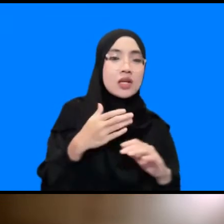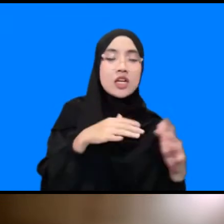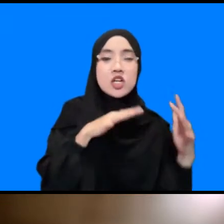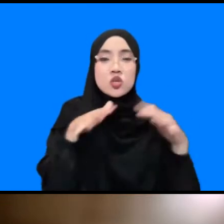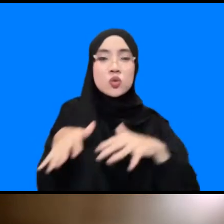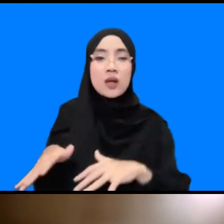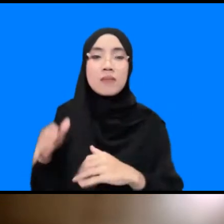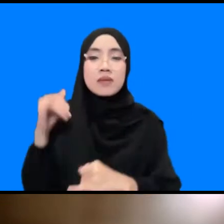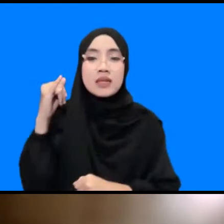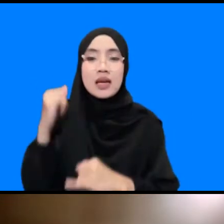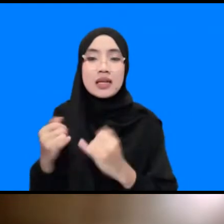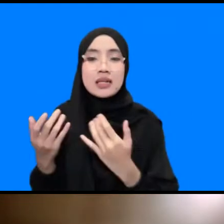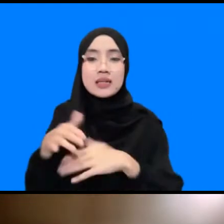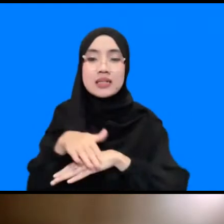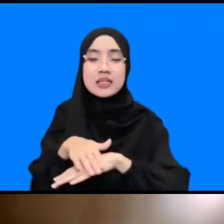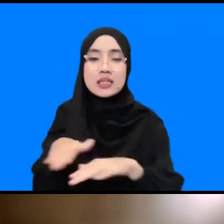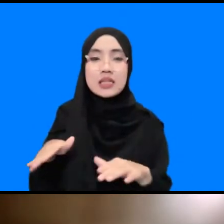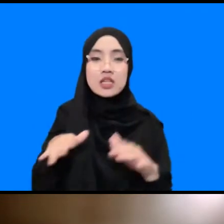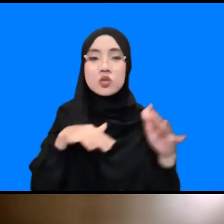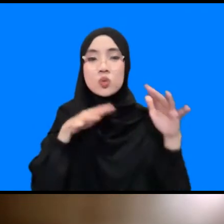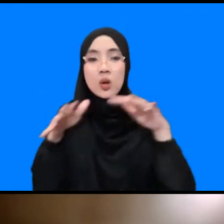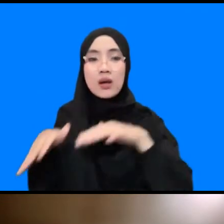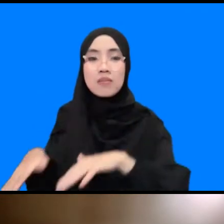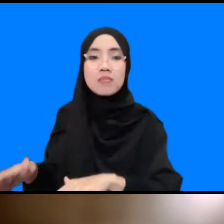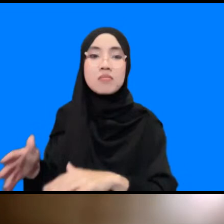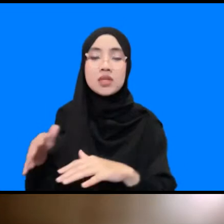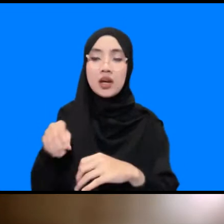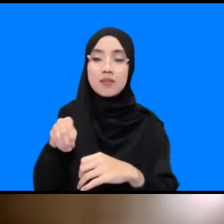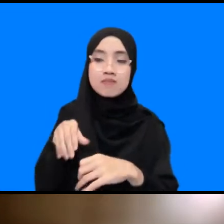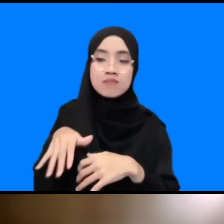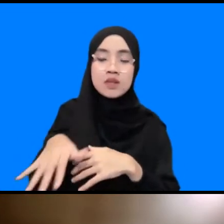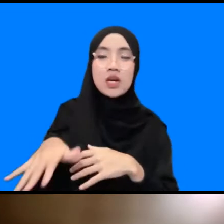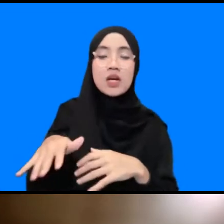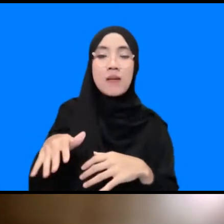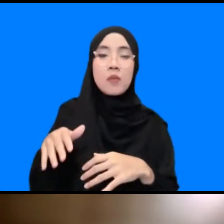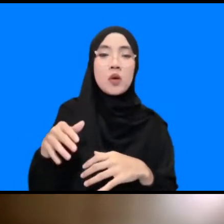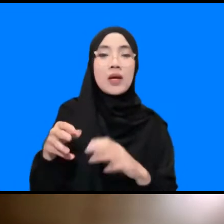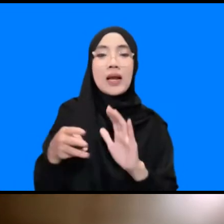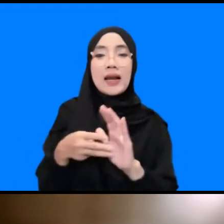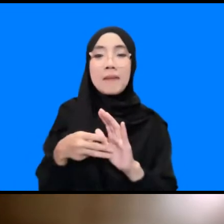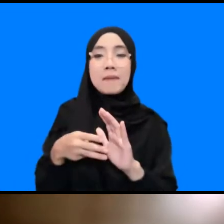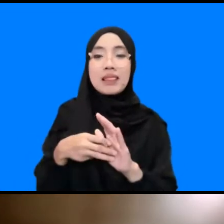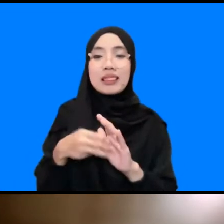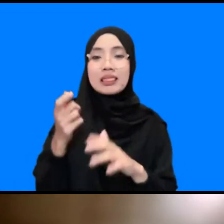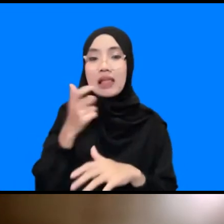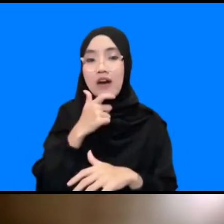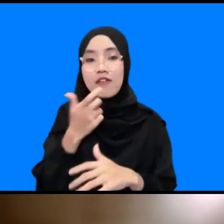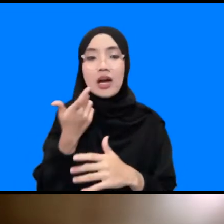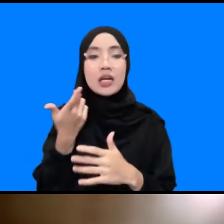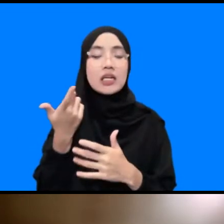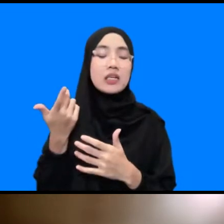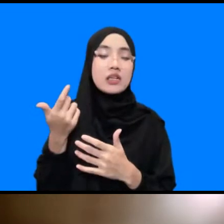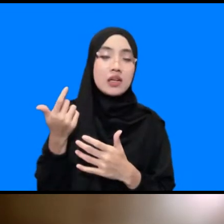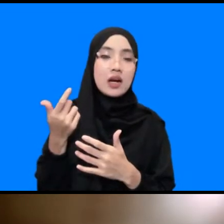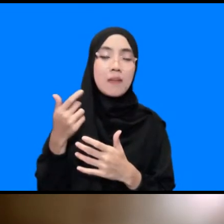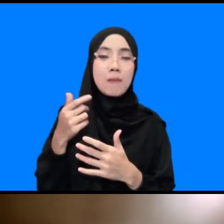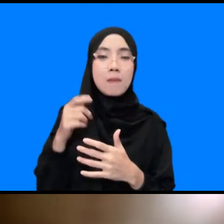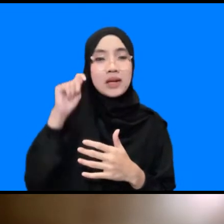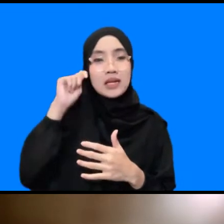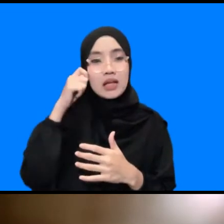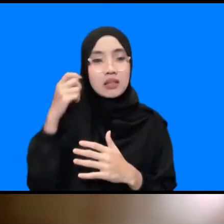diakhiri ketika tsunaminya masih melanda ataupun pada tsunami mentawai juga seperti itu peringatan ini 4 atau